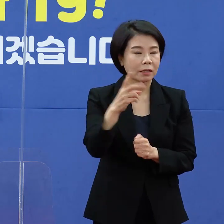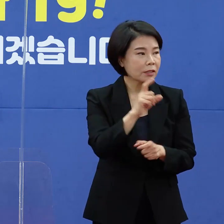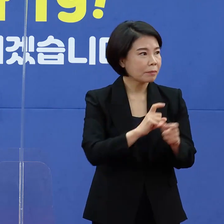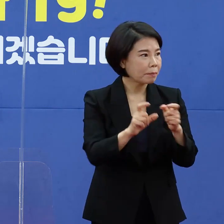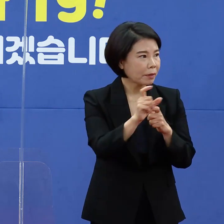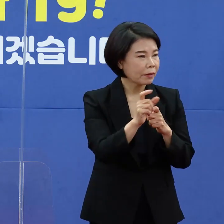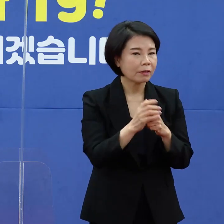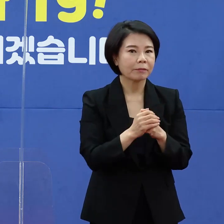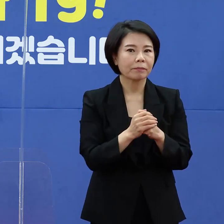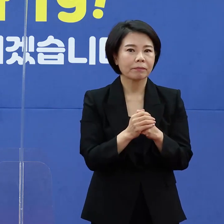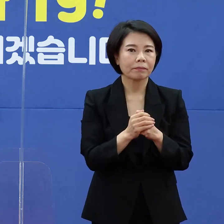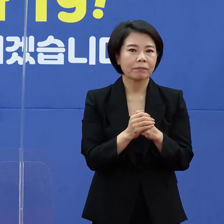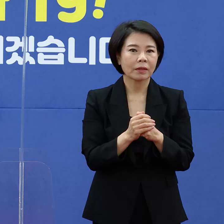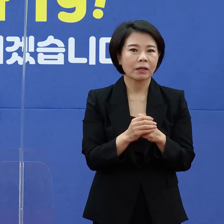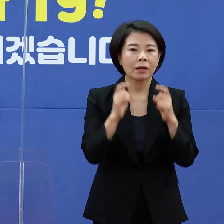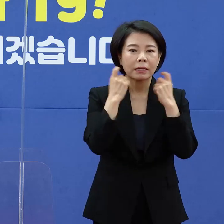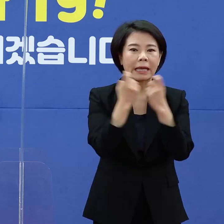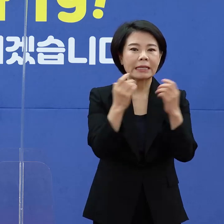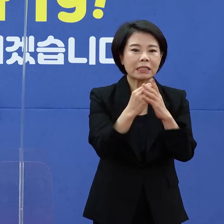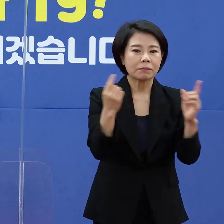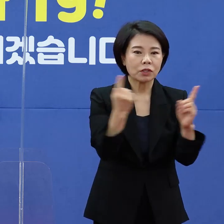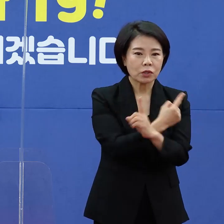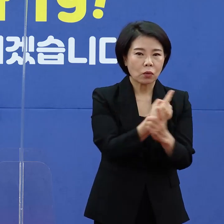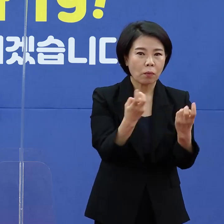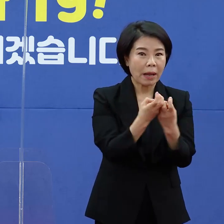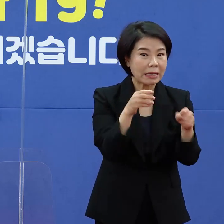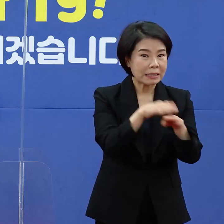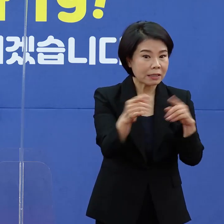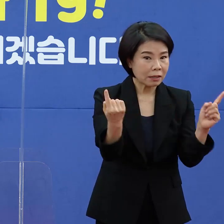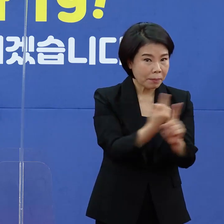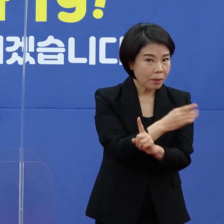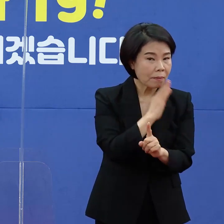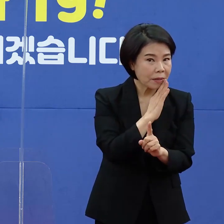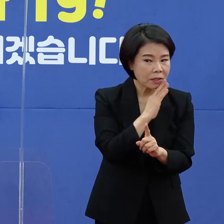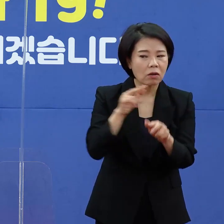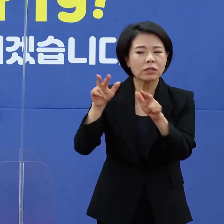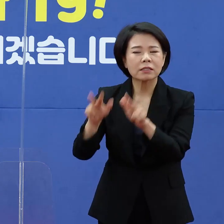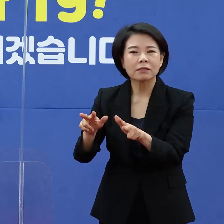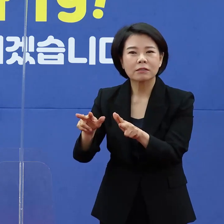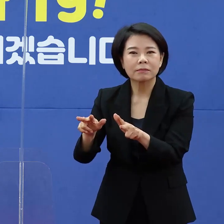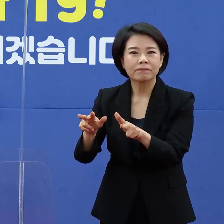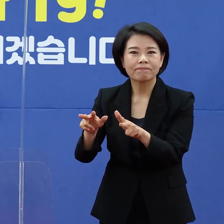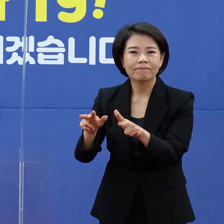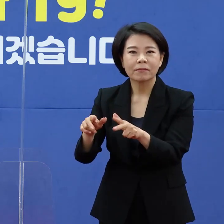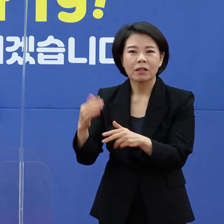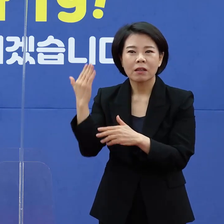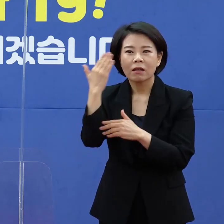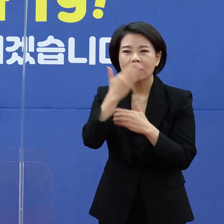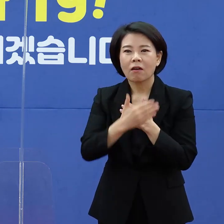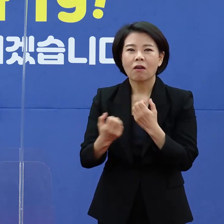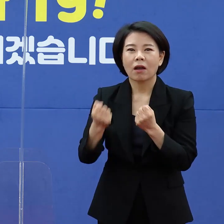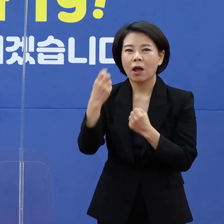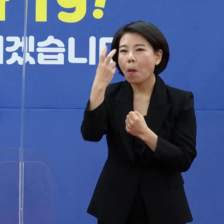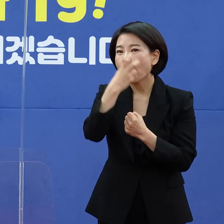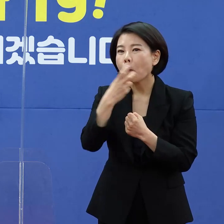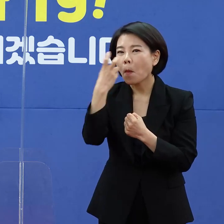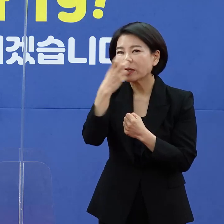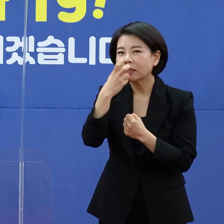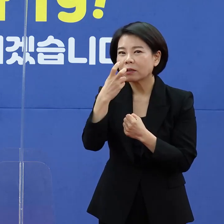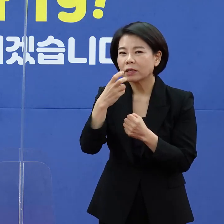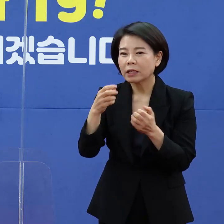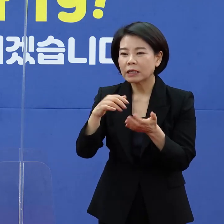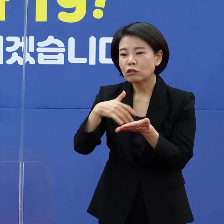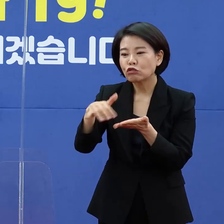건강관련입니다. 재택치료 체계가 개편이 되면 현재 건강보니터링하는 인원은 얼마나